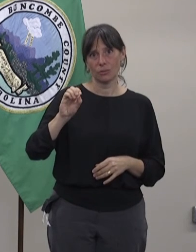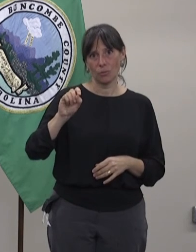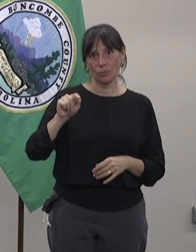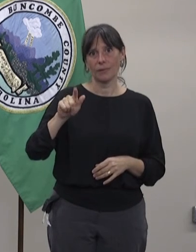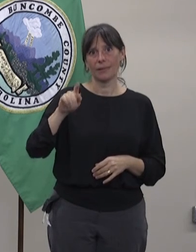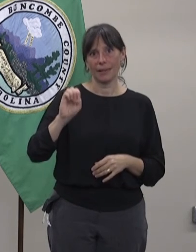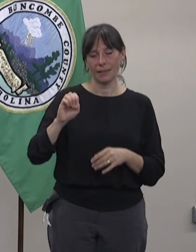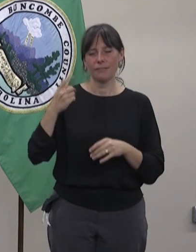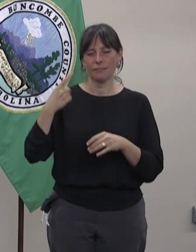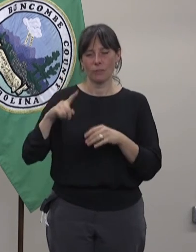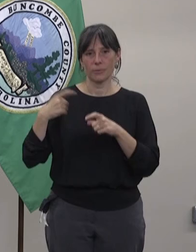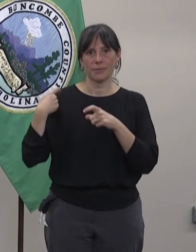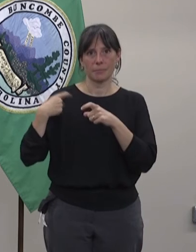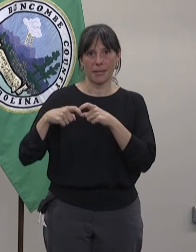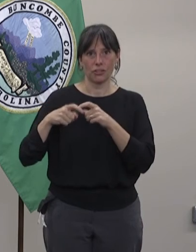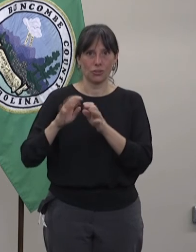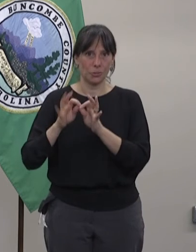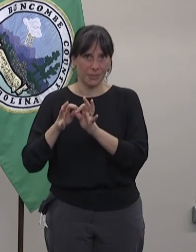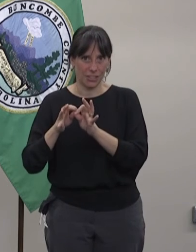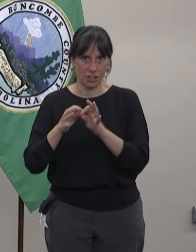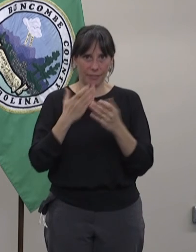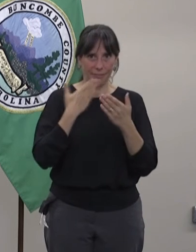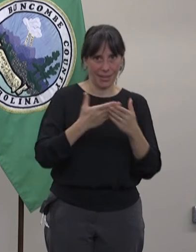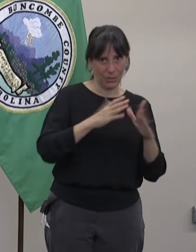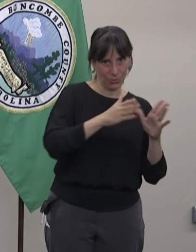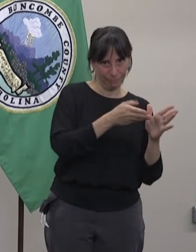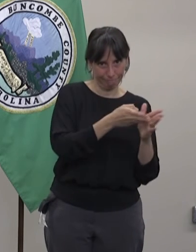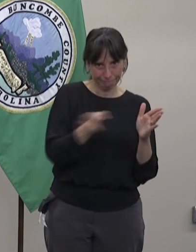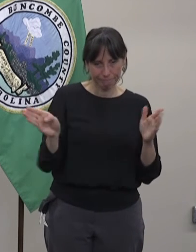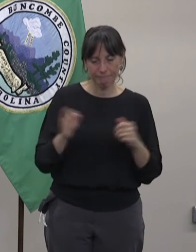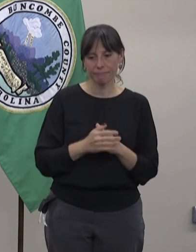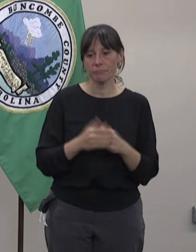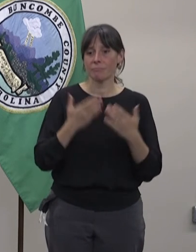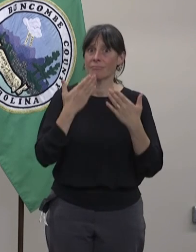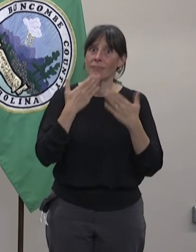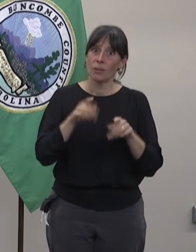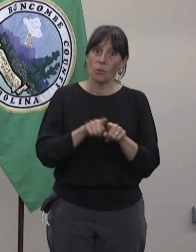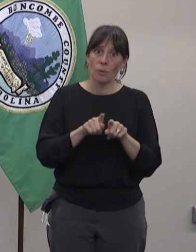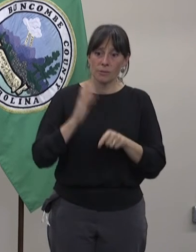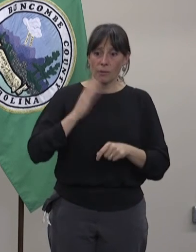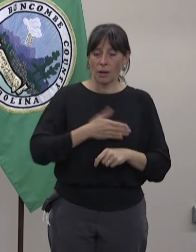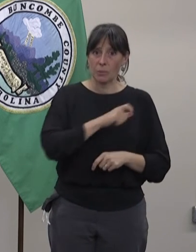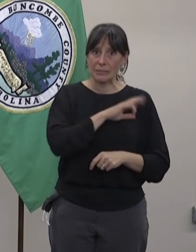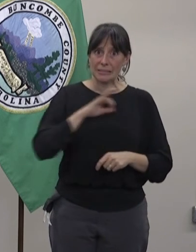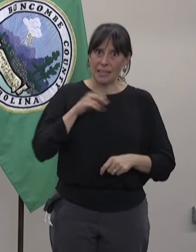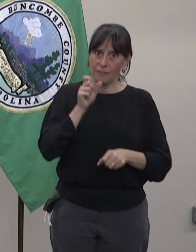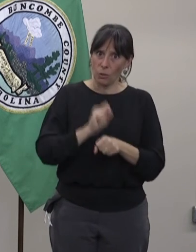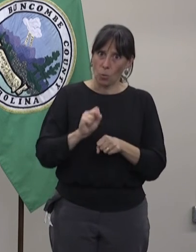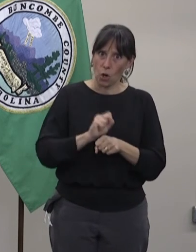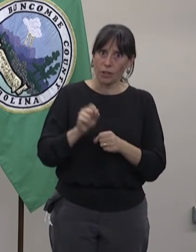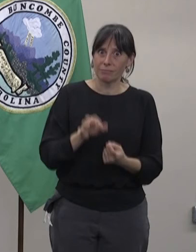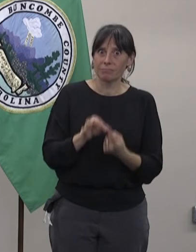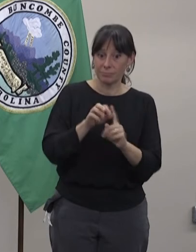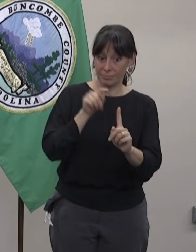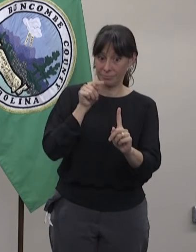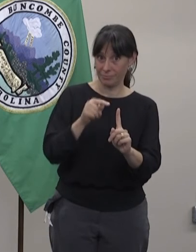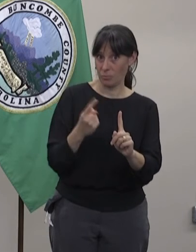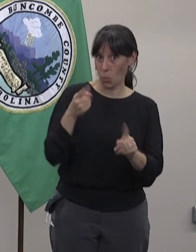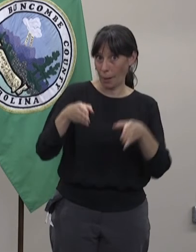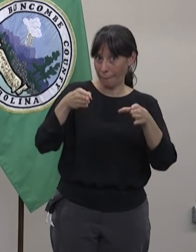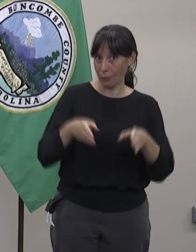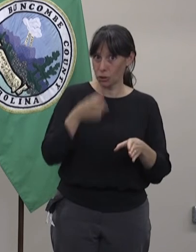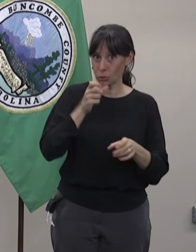traductores del idioma de señas en el americano, Ashley y Regina.